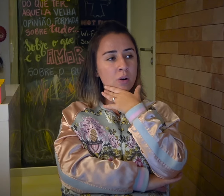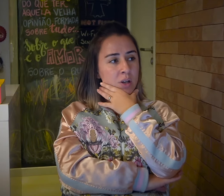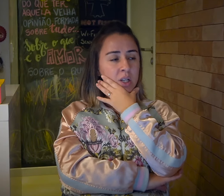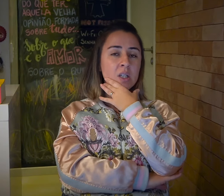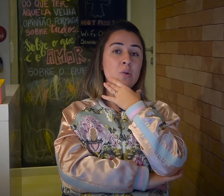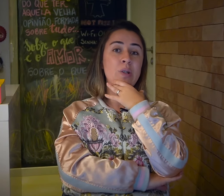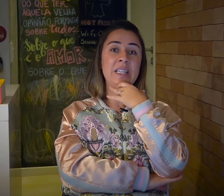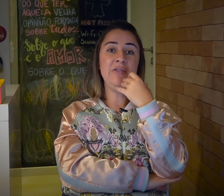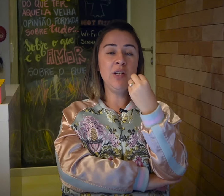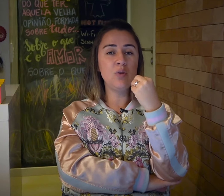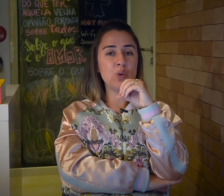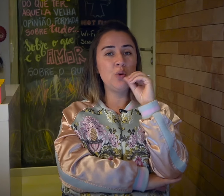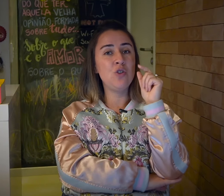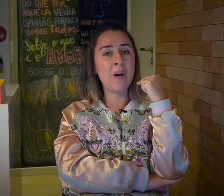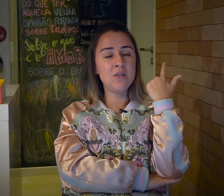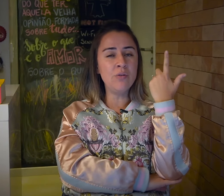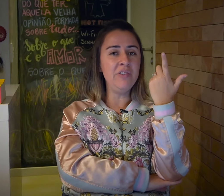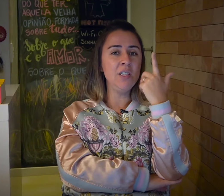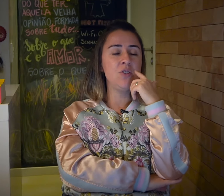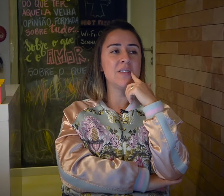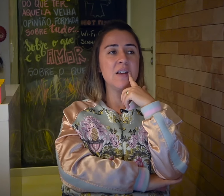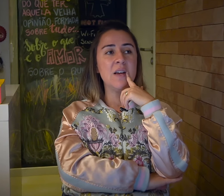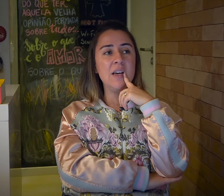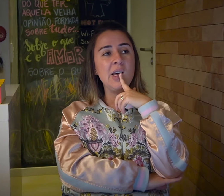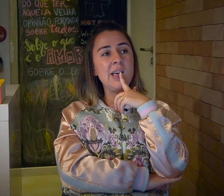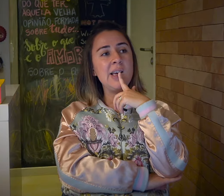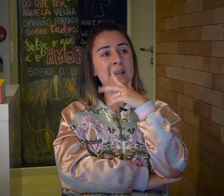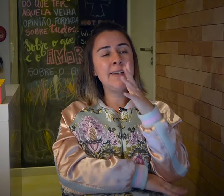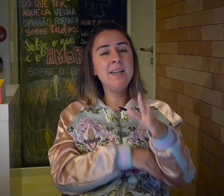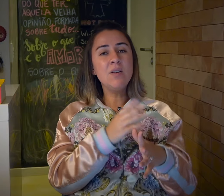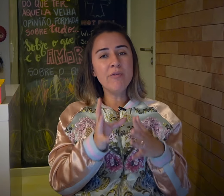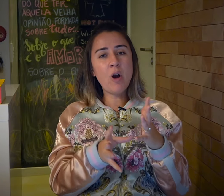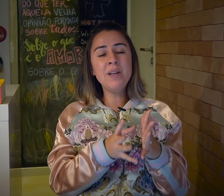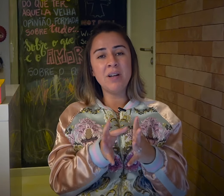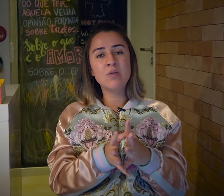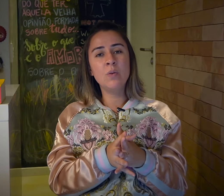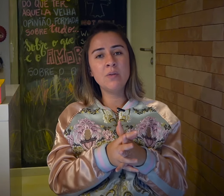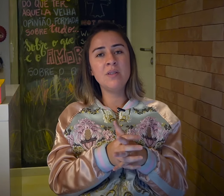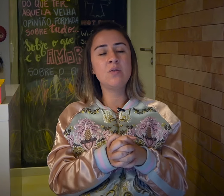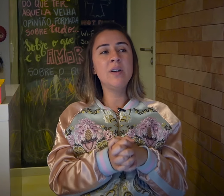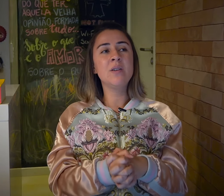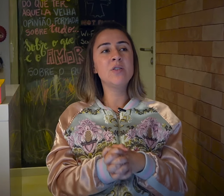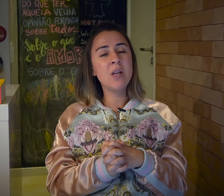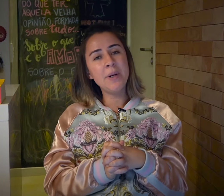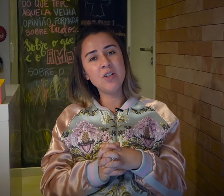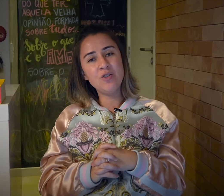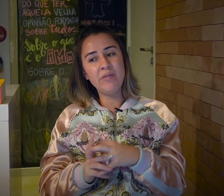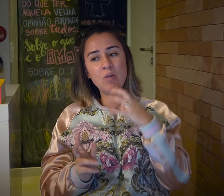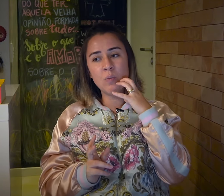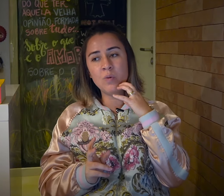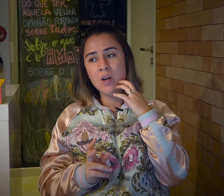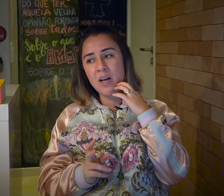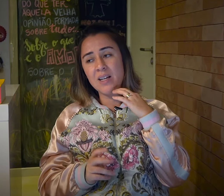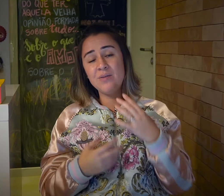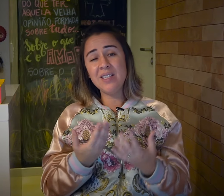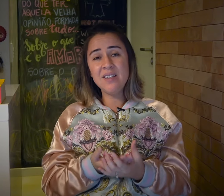do que filhos surdos de pais ouvintes. Que aí, conforme ele vai descontando as histórias, eu acho que dá pra gente ver como, às vezes,